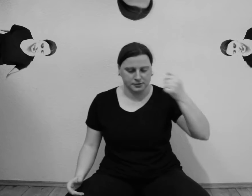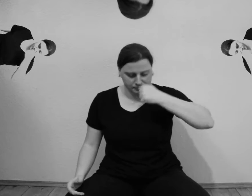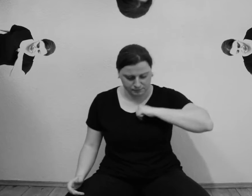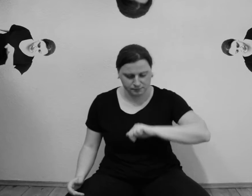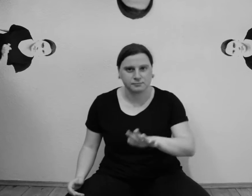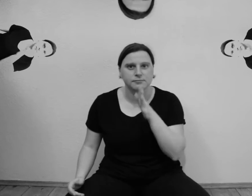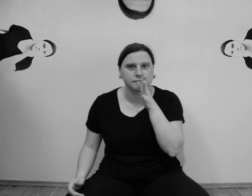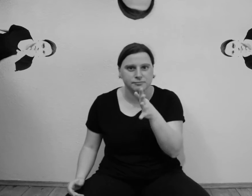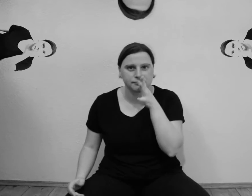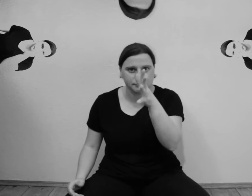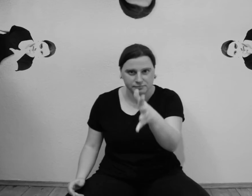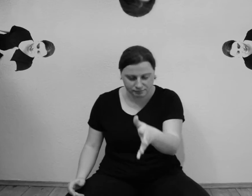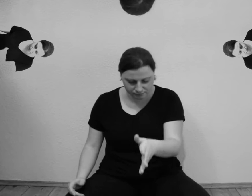Und sprich durch mich